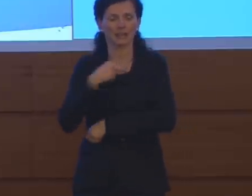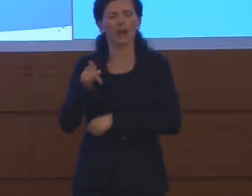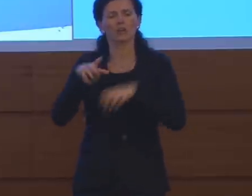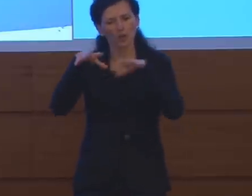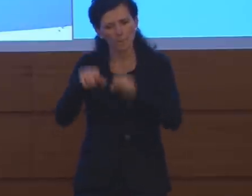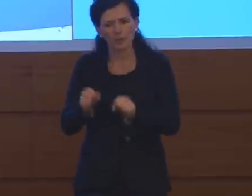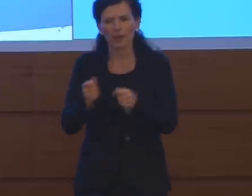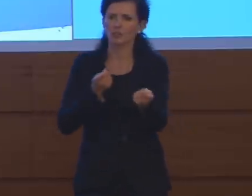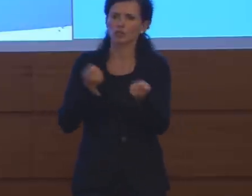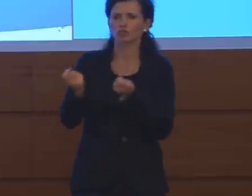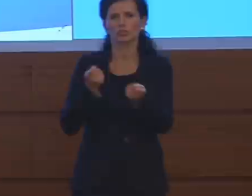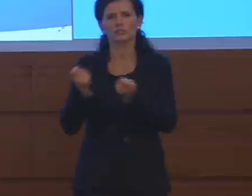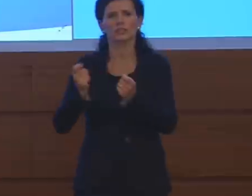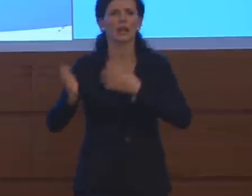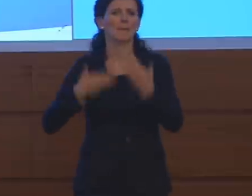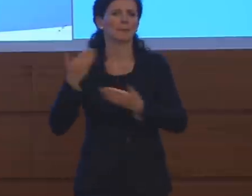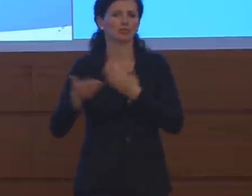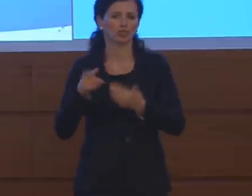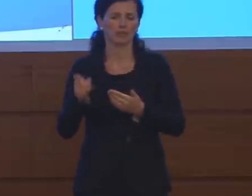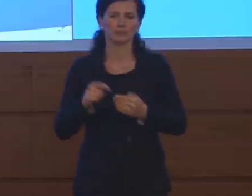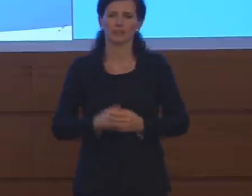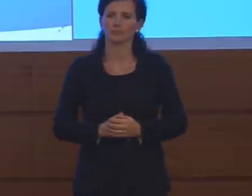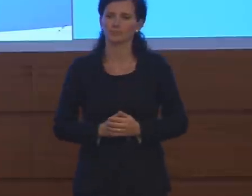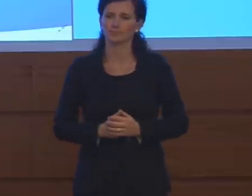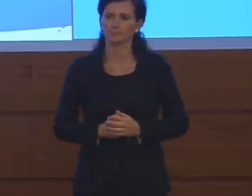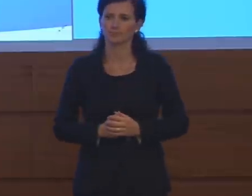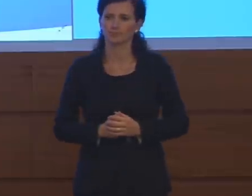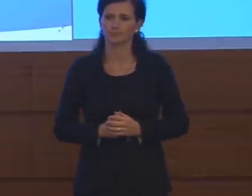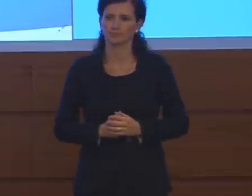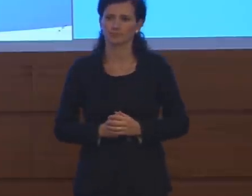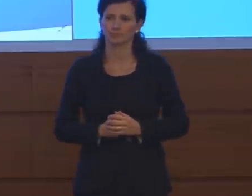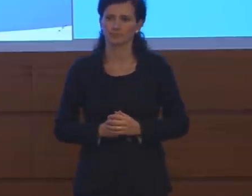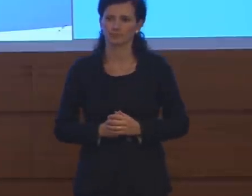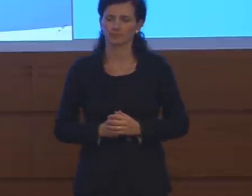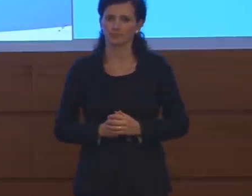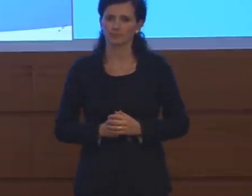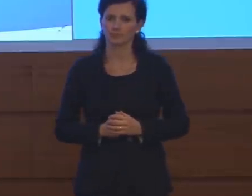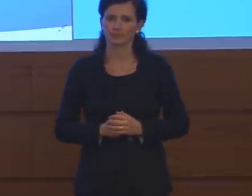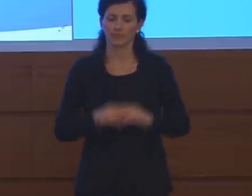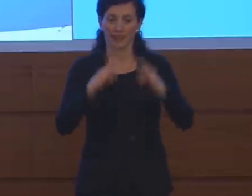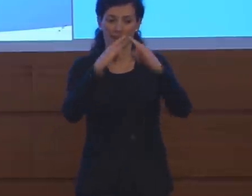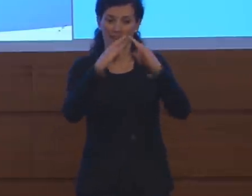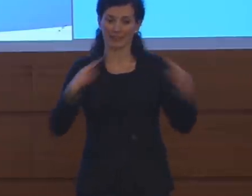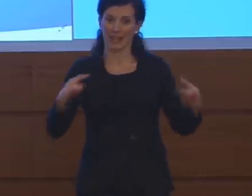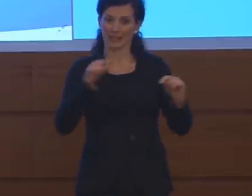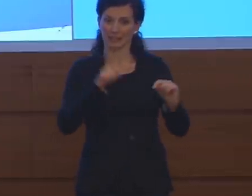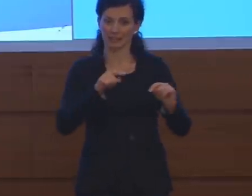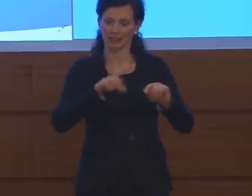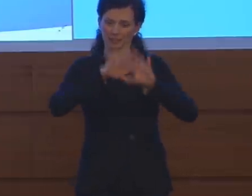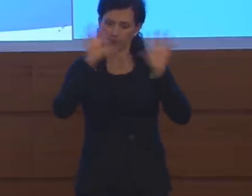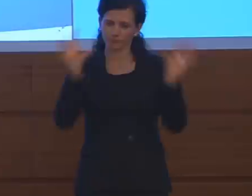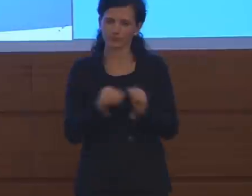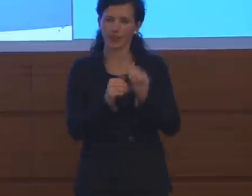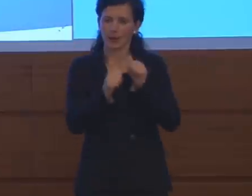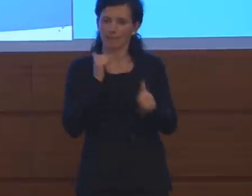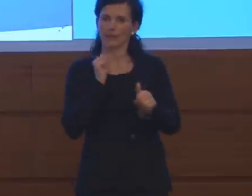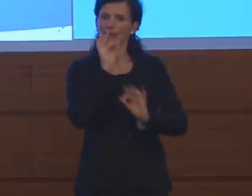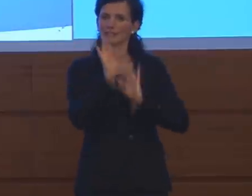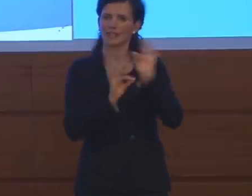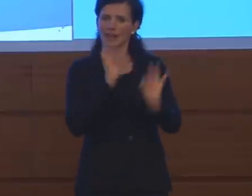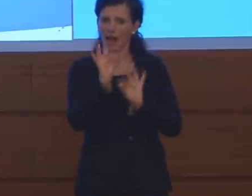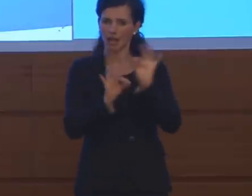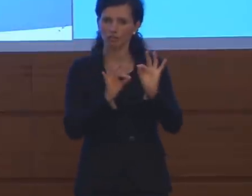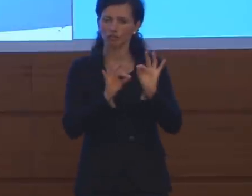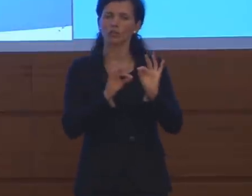per la gestione dell'emergenza. Le tende complessivamente installate per il pretriage nei